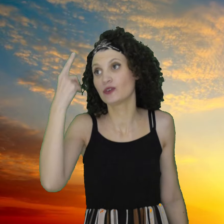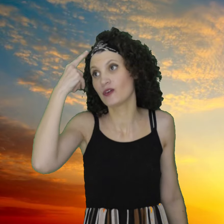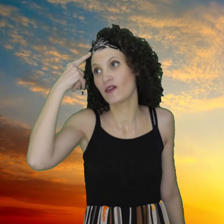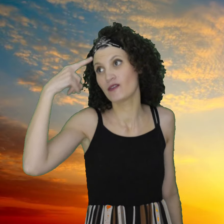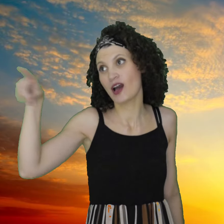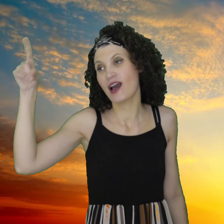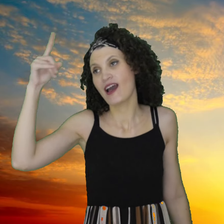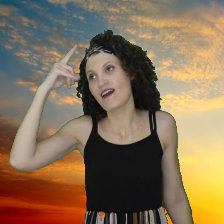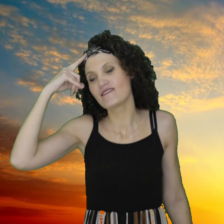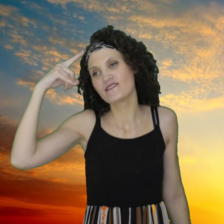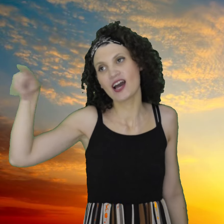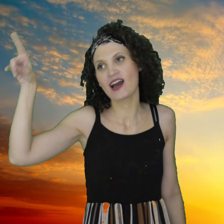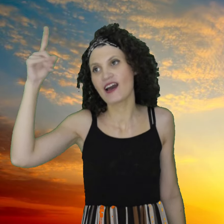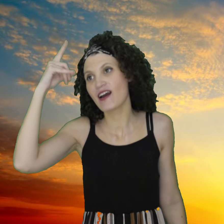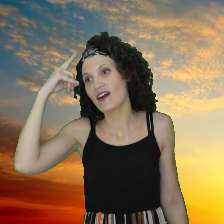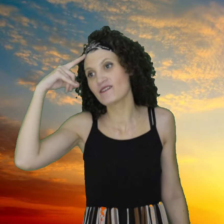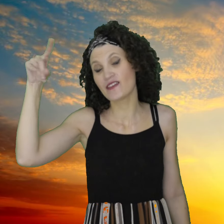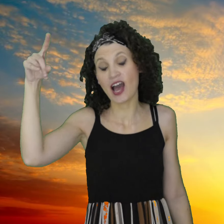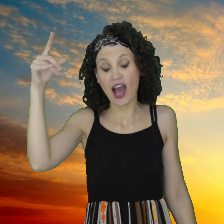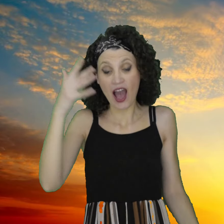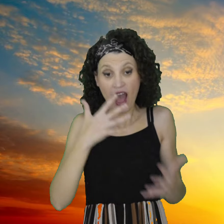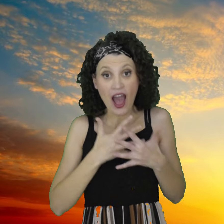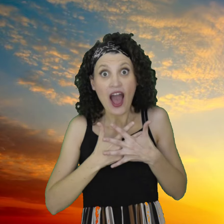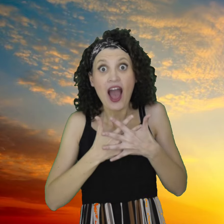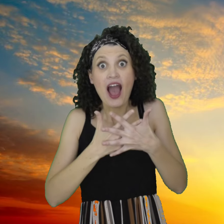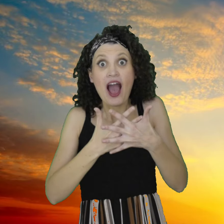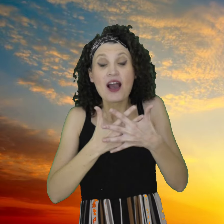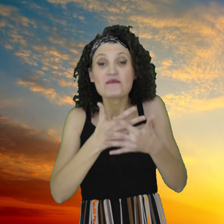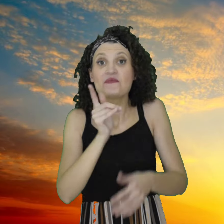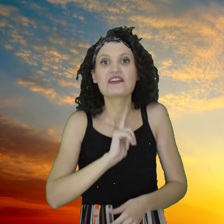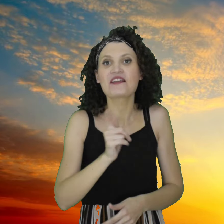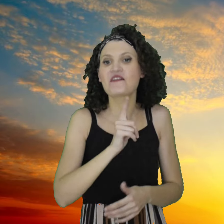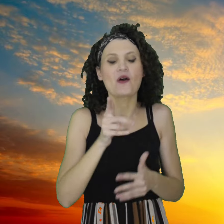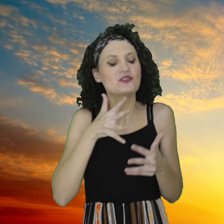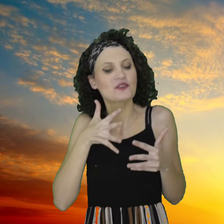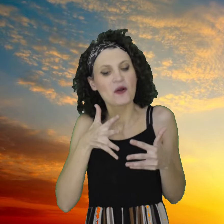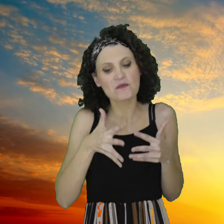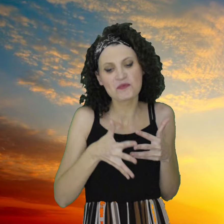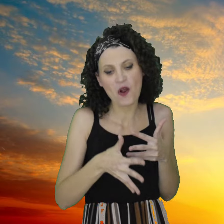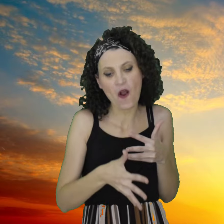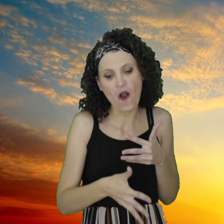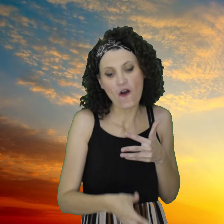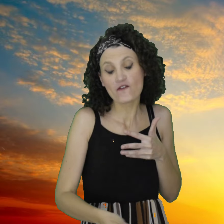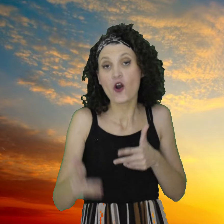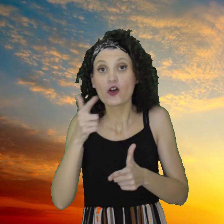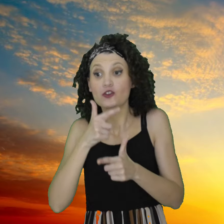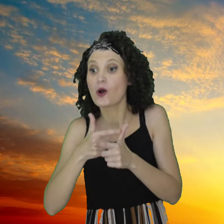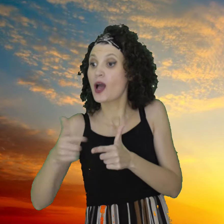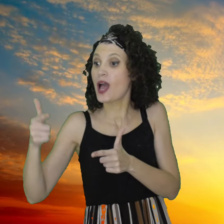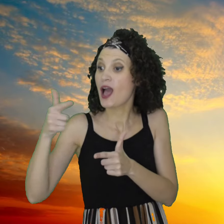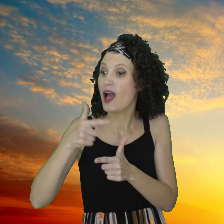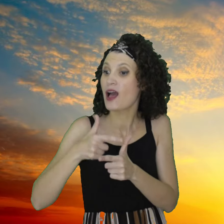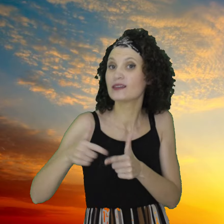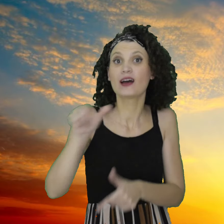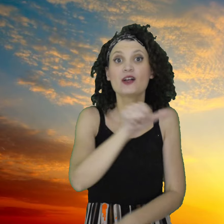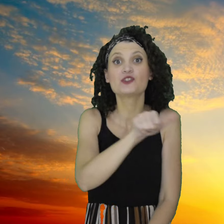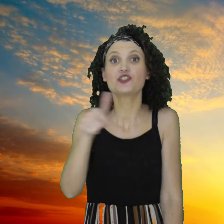Questo amore infinito che infinito non è